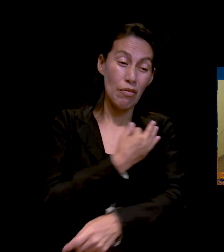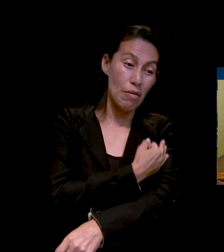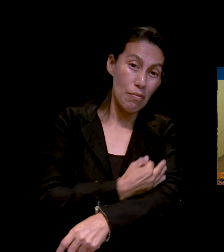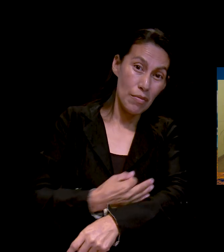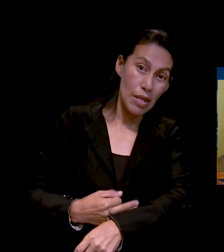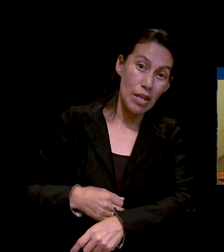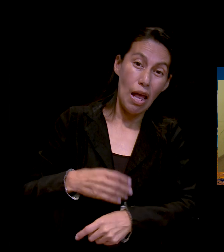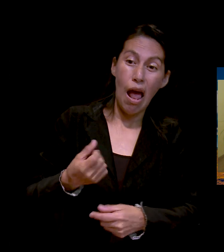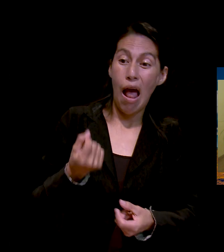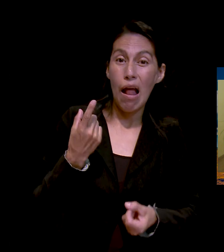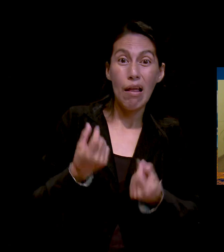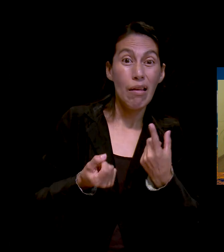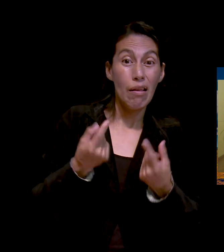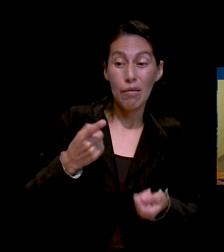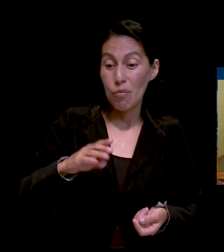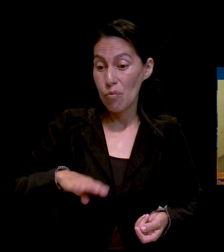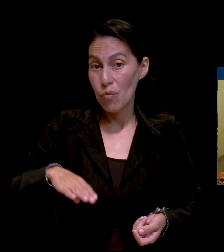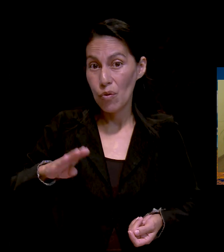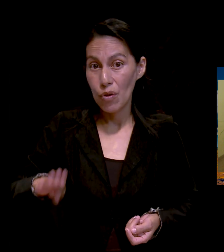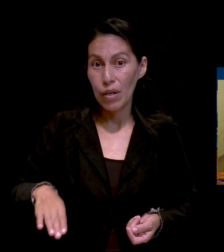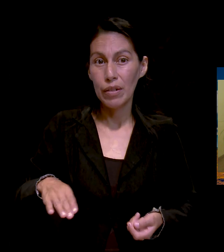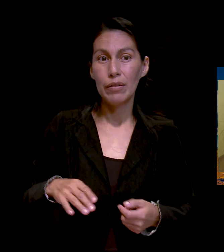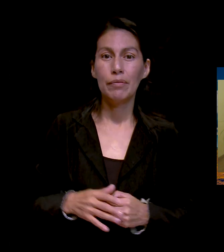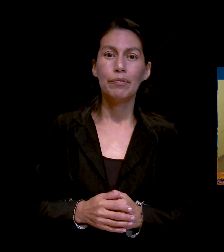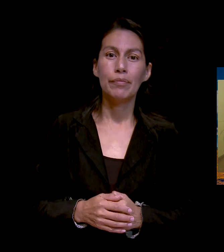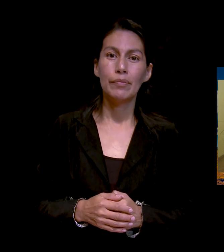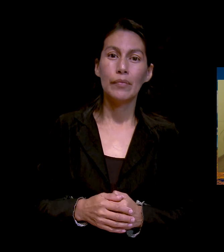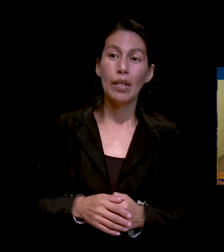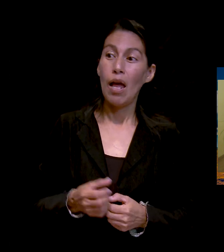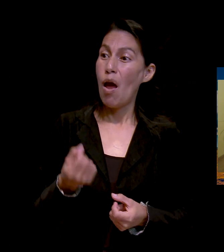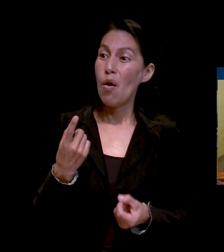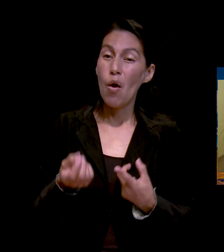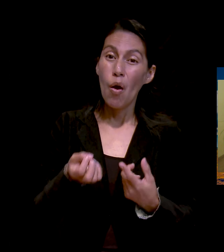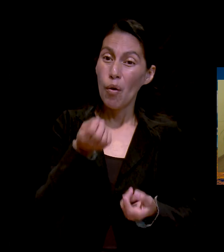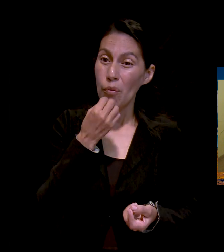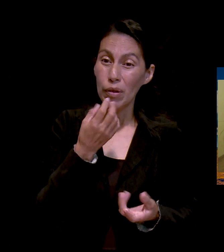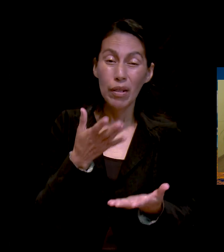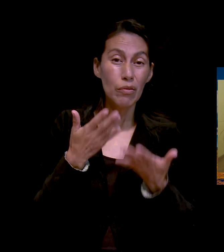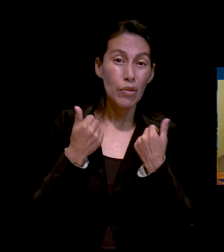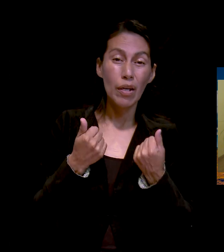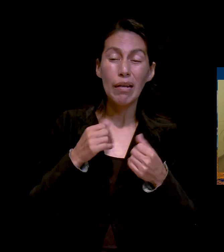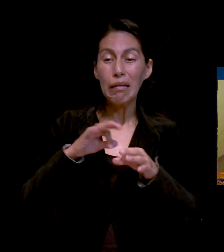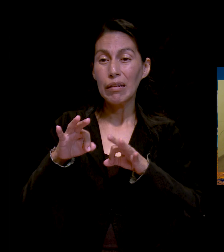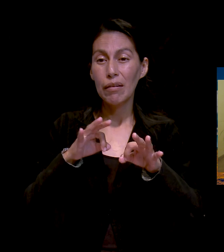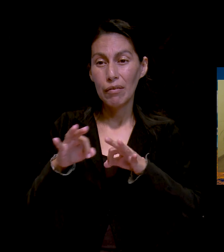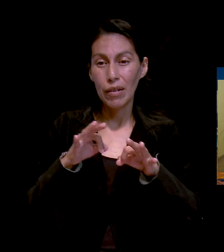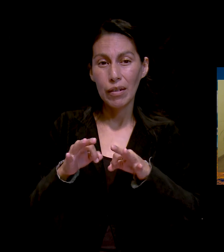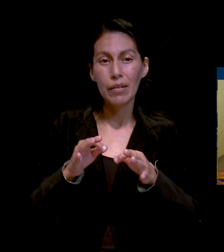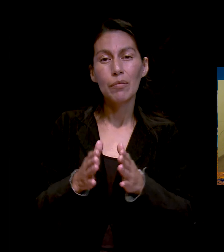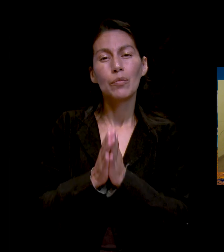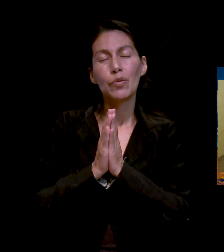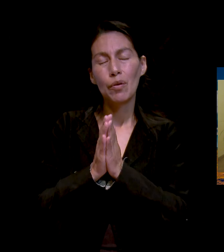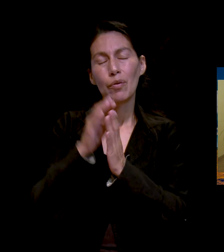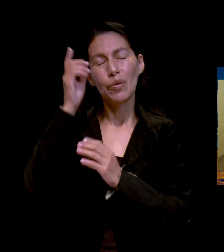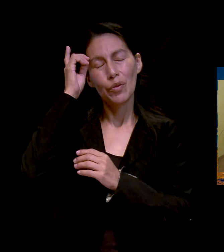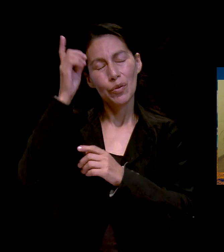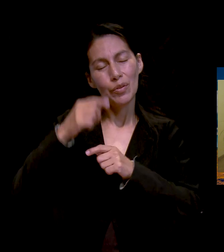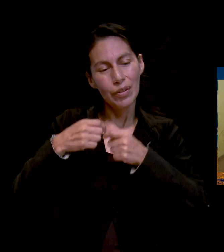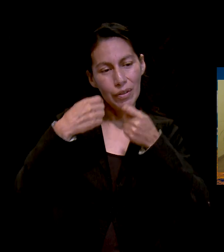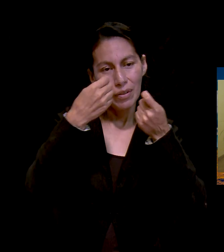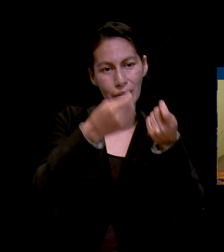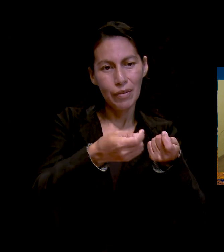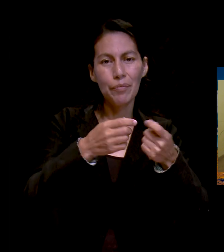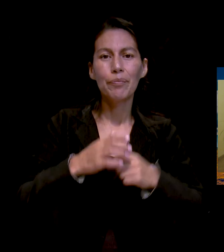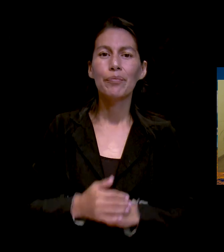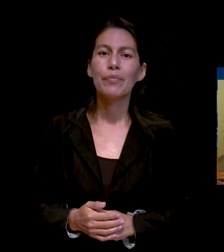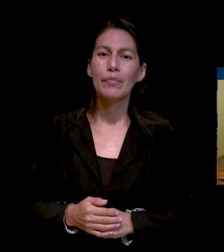deudas, que no les falta el trabajo y el Señor les bendiga. Gracias por esta oración, Gaby. Vamos